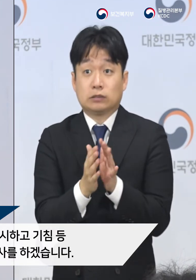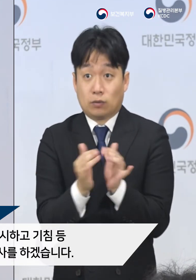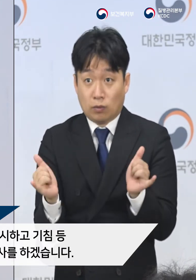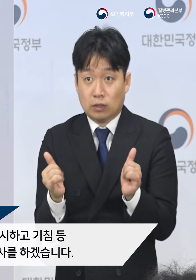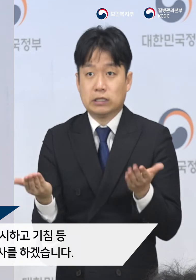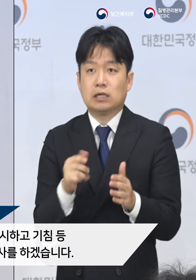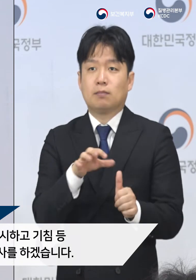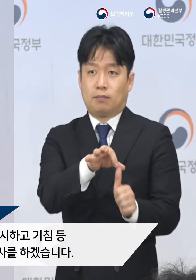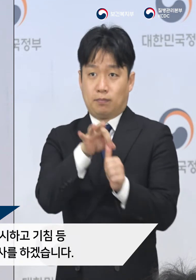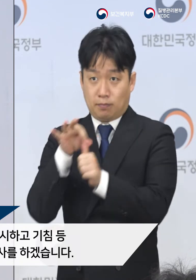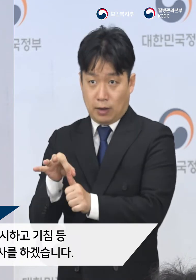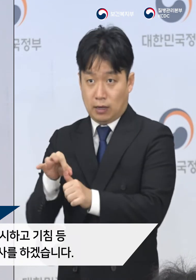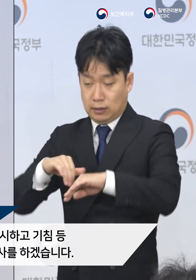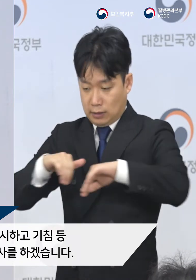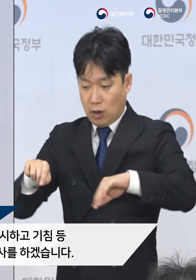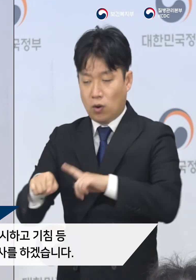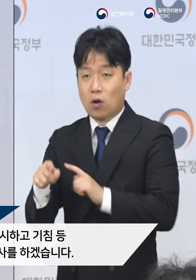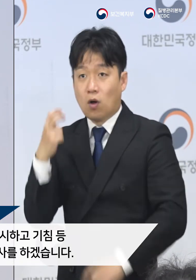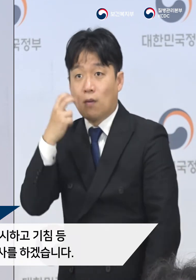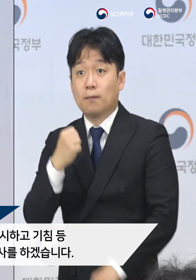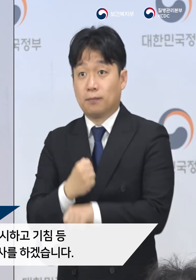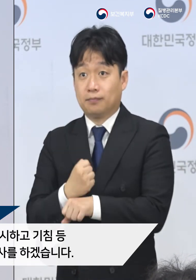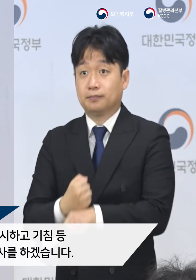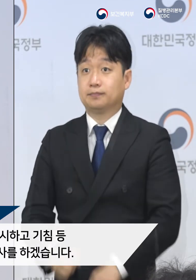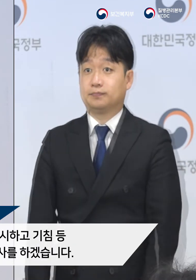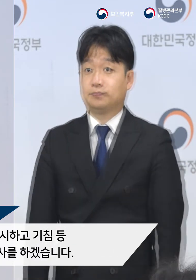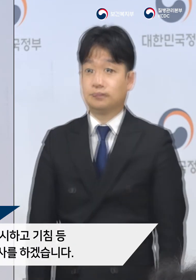업무에서 배제하고 검사를 하겠습니다.